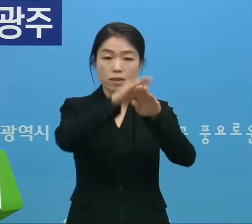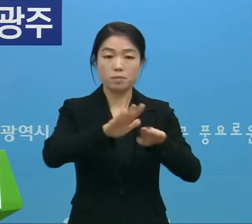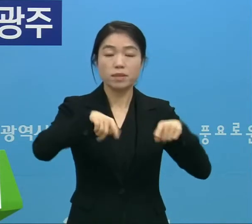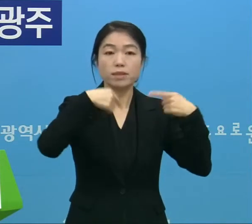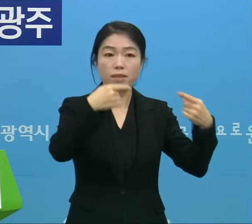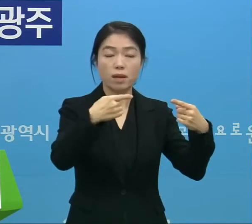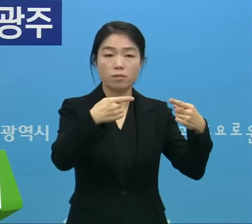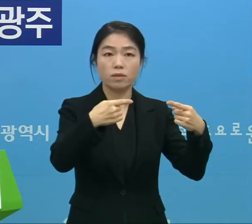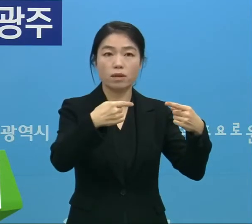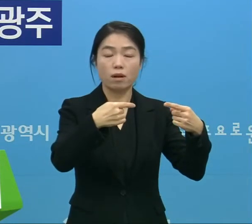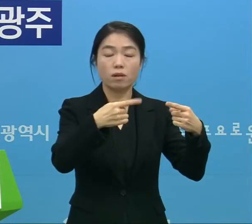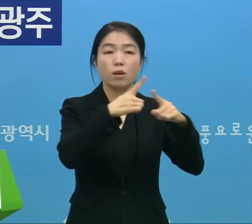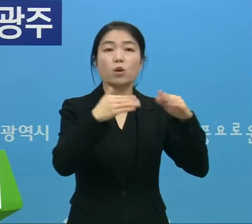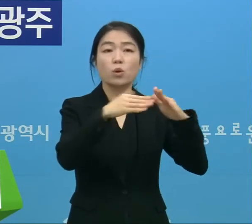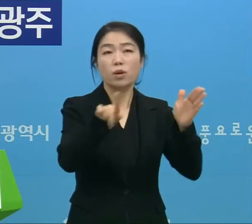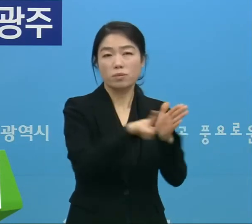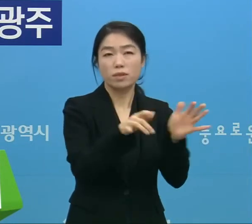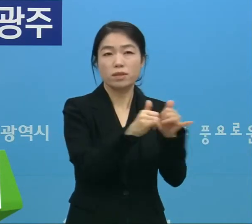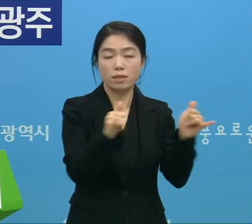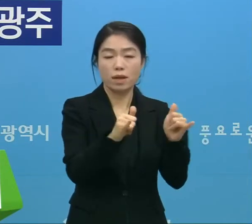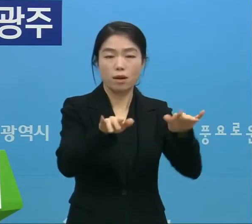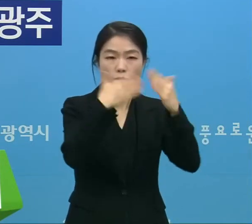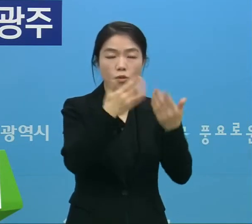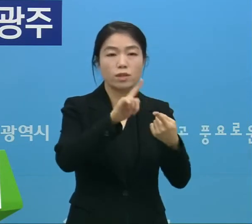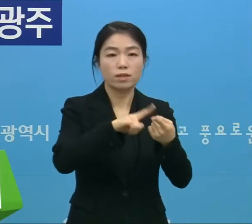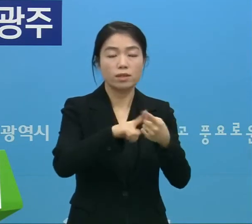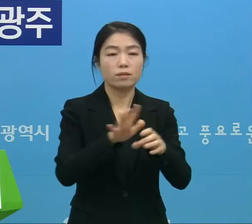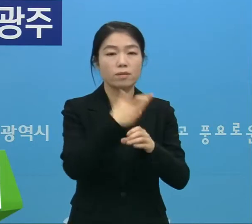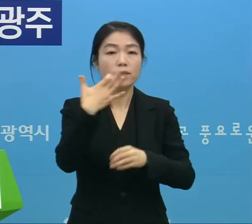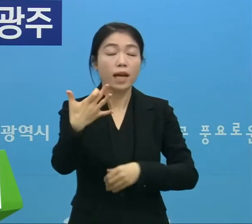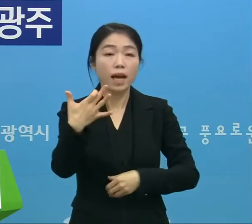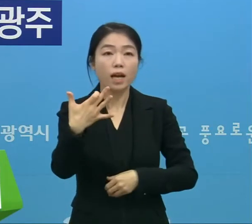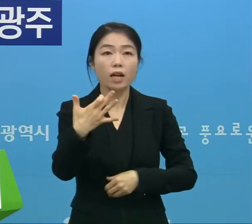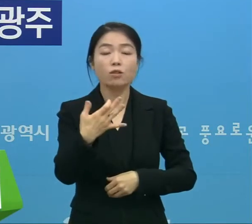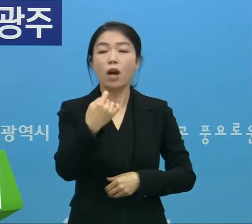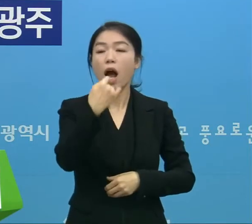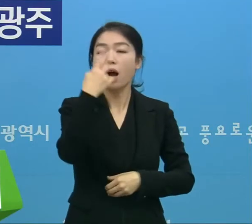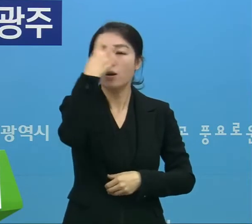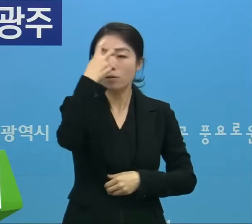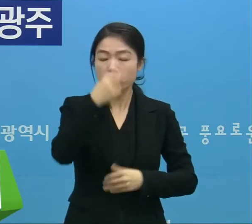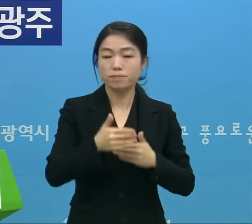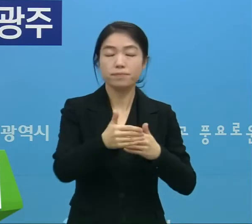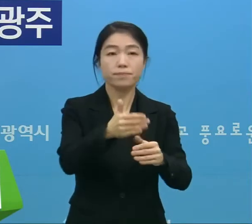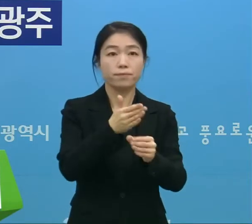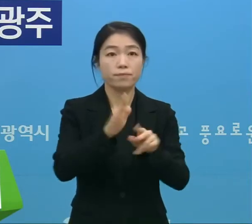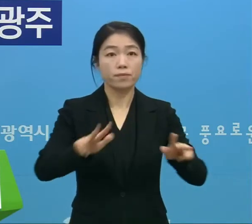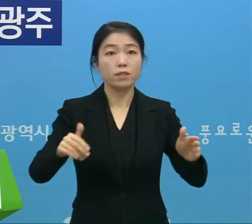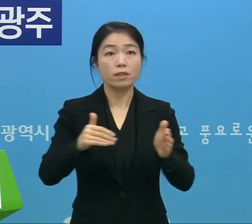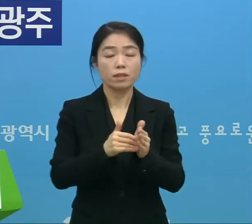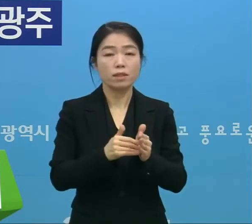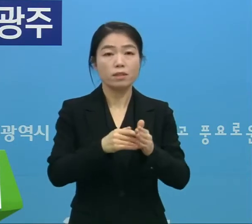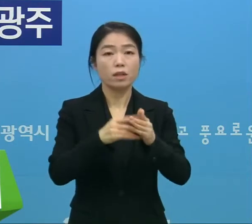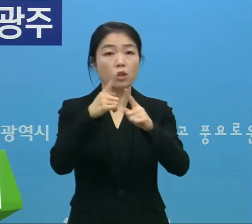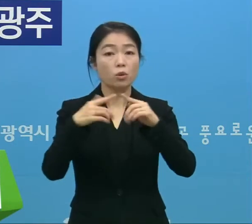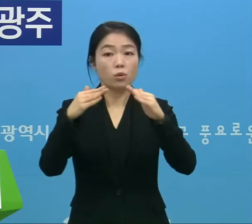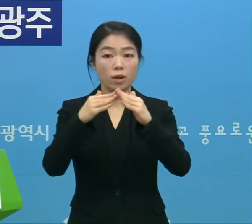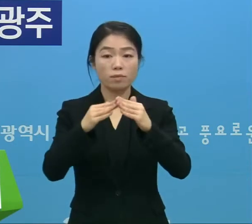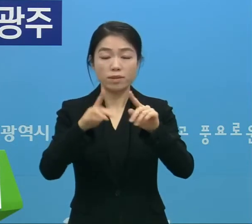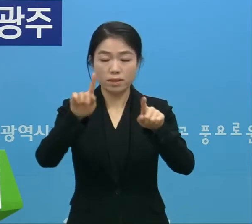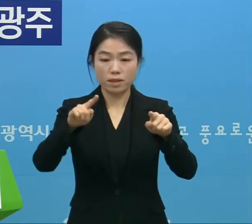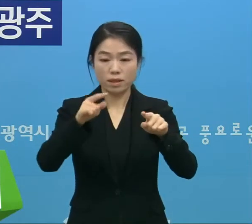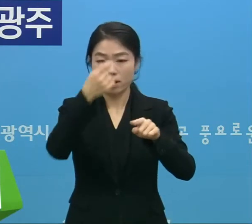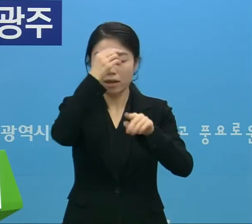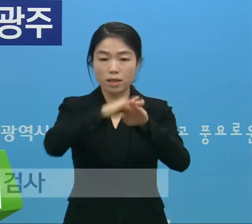참석 교인 전원에 대한 코로나19 진단 검사를 진행 중입니다. 현재까지 교회로부터 예배